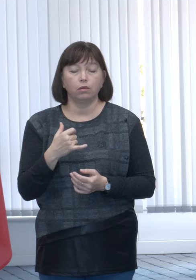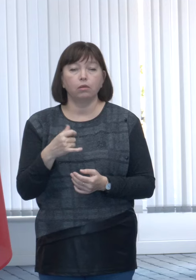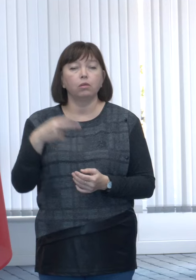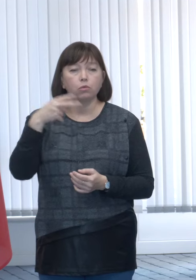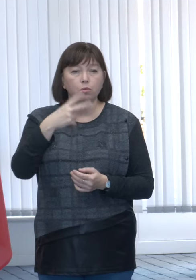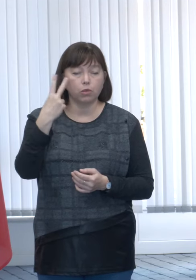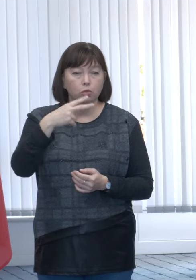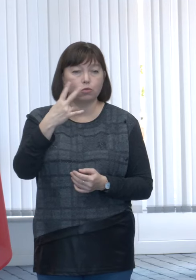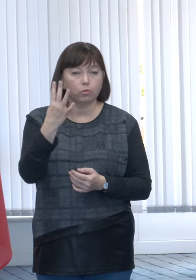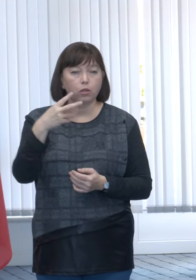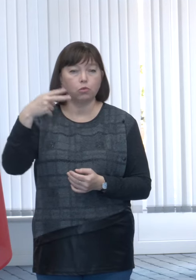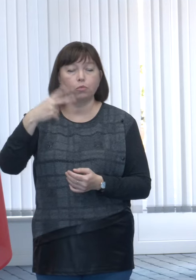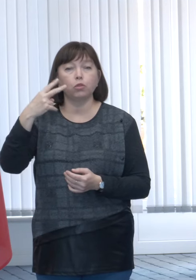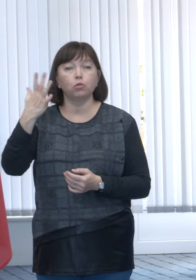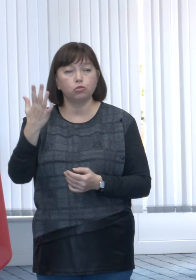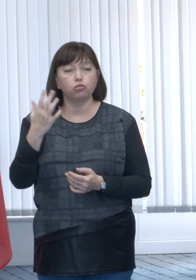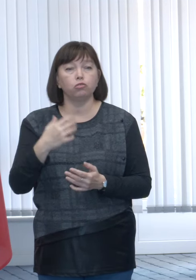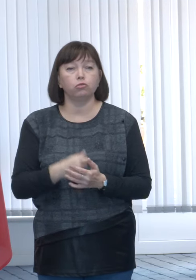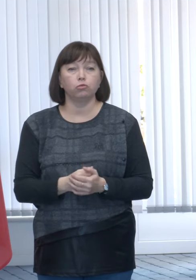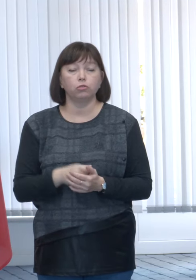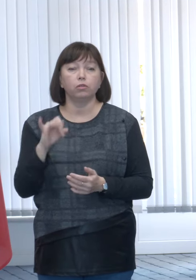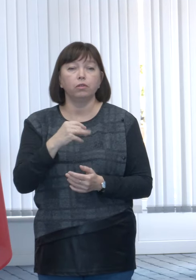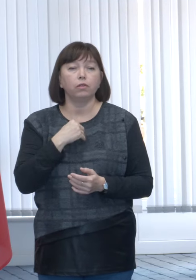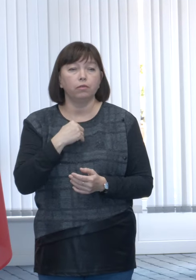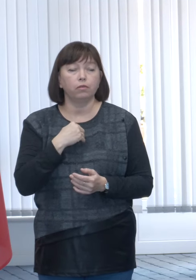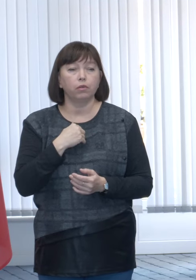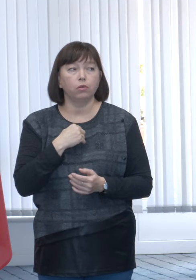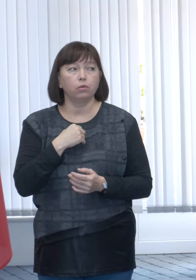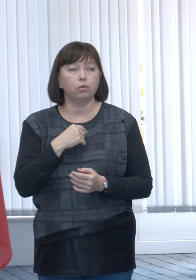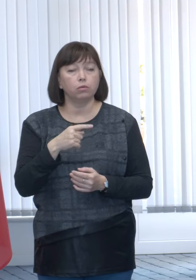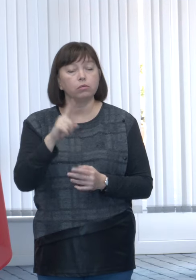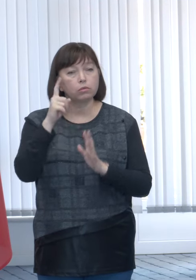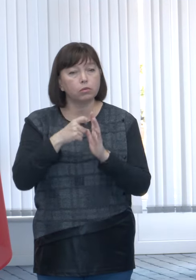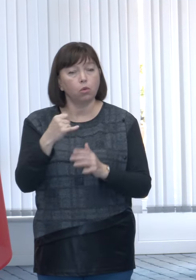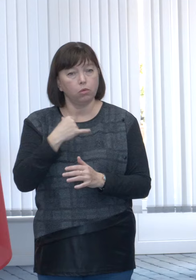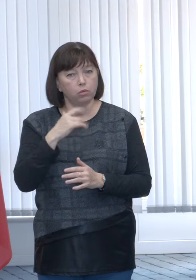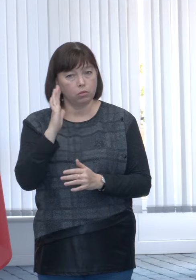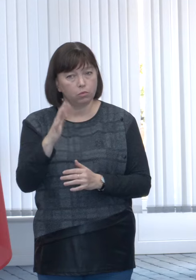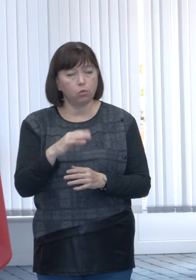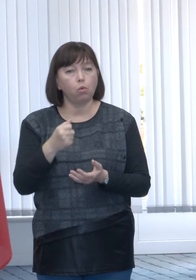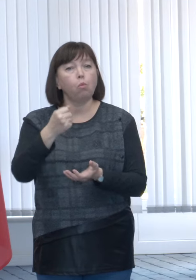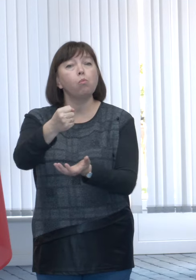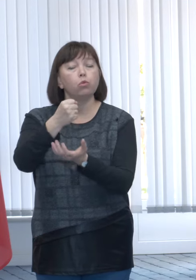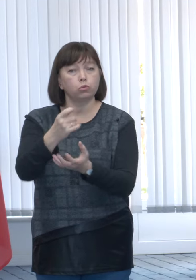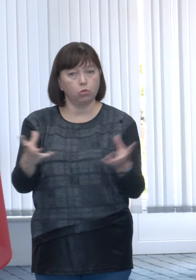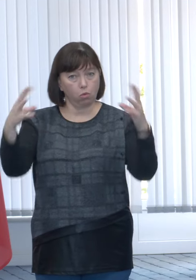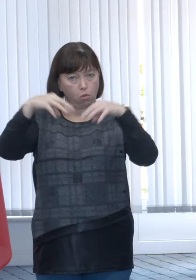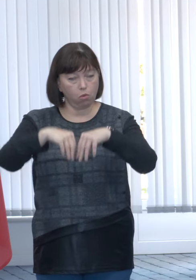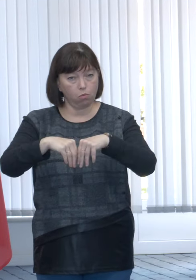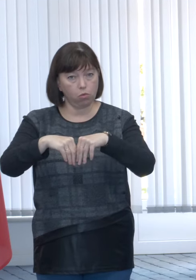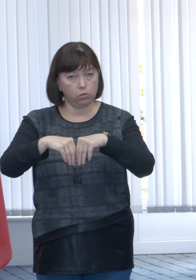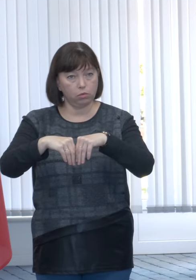2024 și în 2025 și vreau să precizez, adică să avem un buget comun pentru